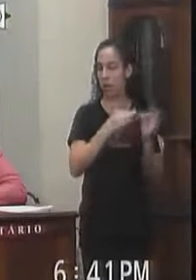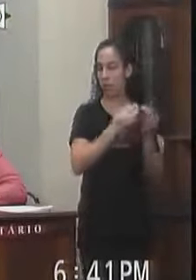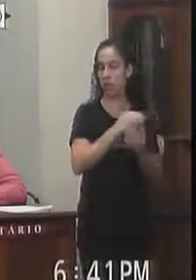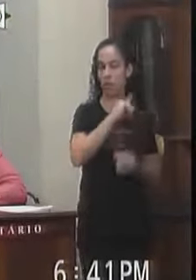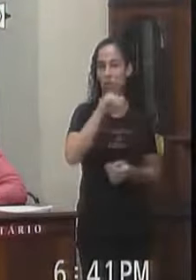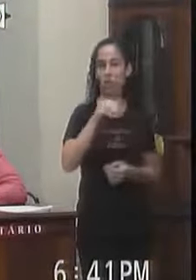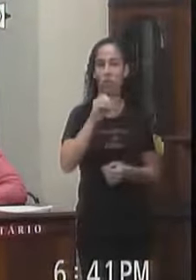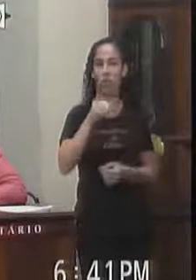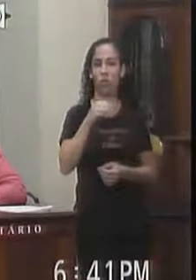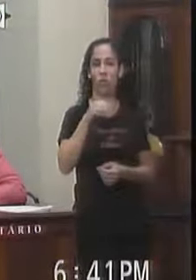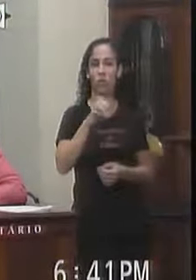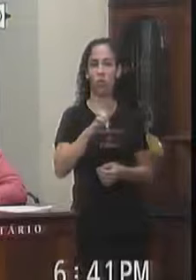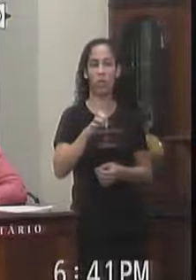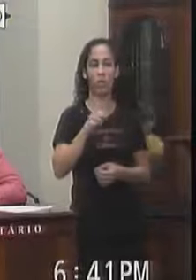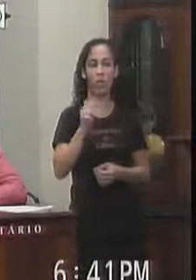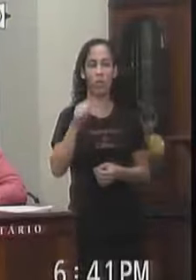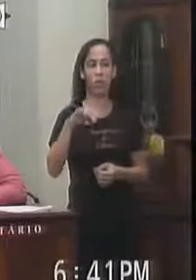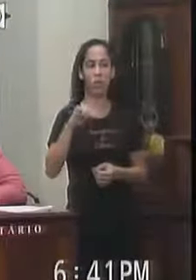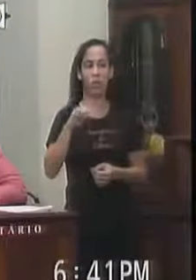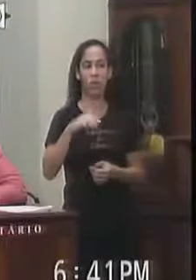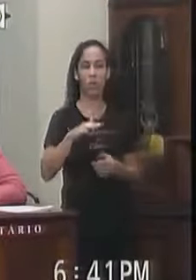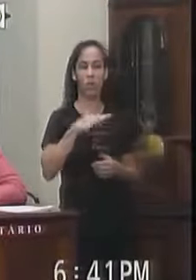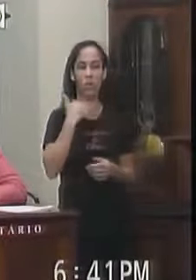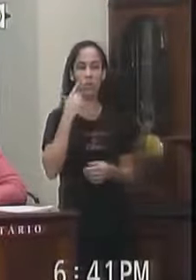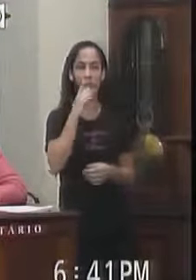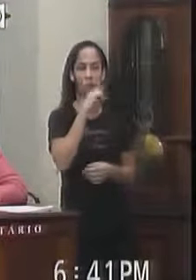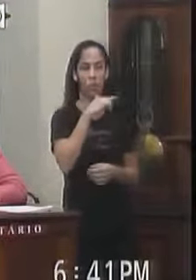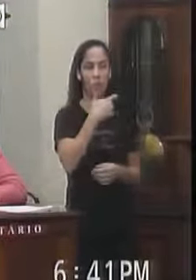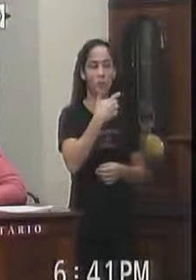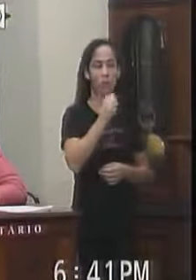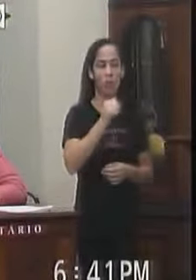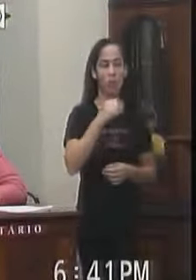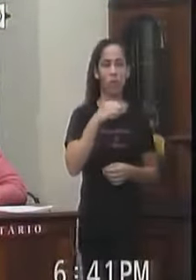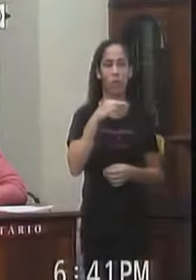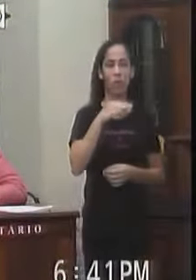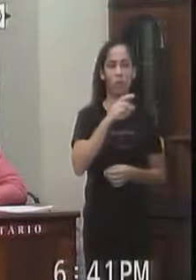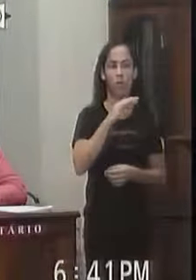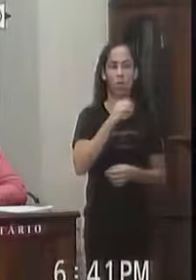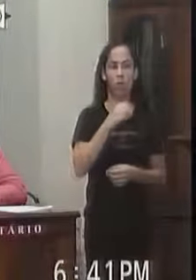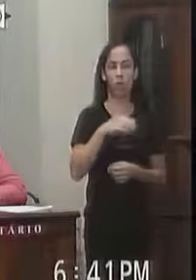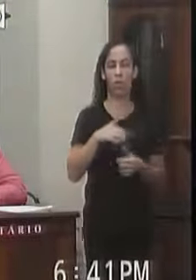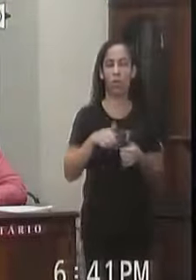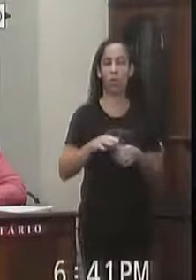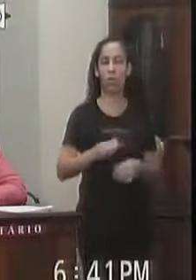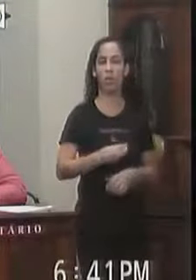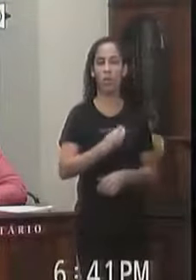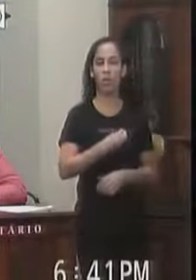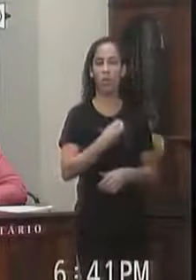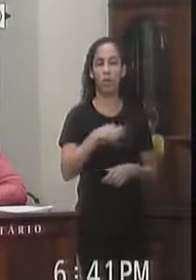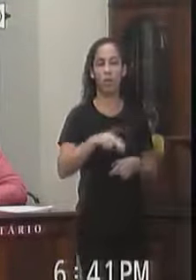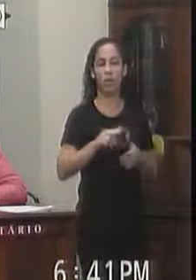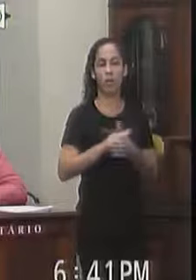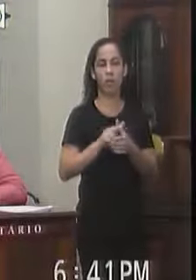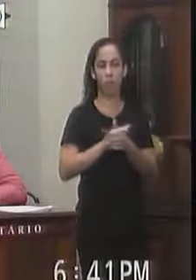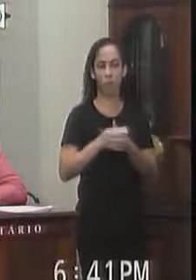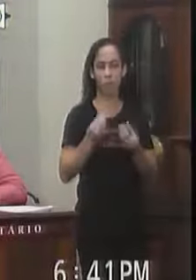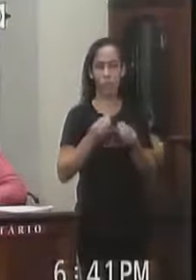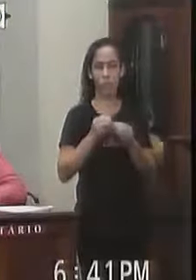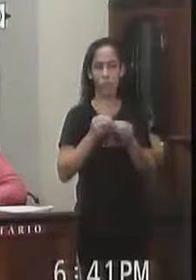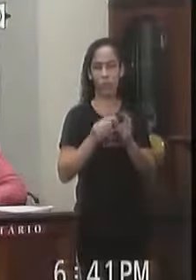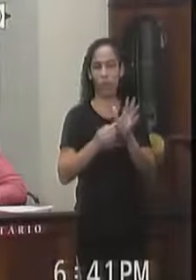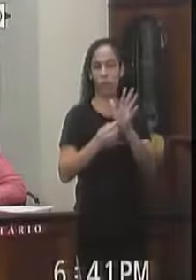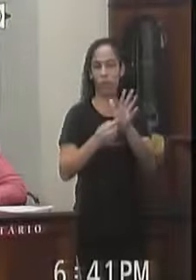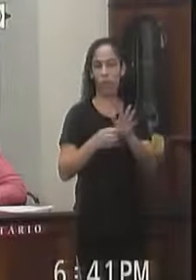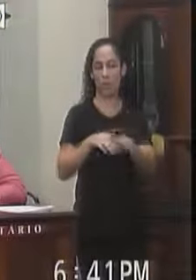José Antônio Barreto Pelo falecimento Ocorrendo dia 29 de março De 2019 Residente do município De Valência Exemplo como cidadão Em honestidade Caráter na